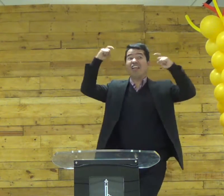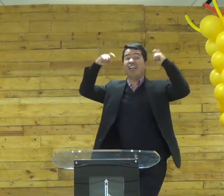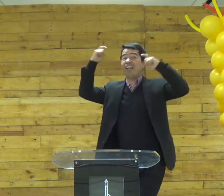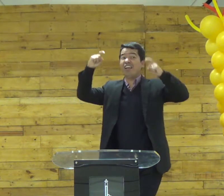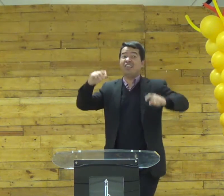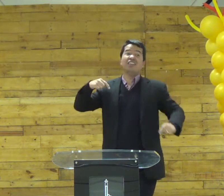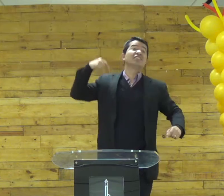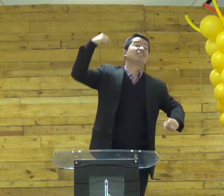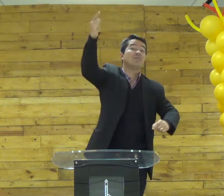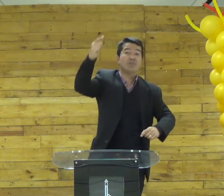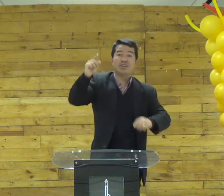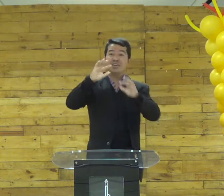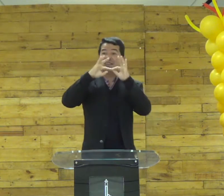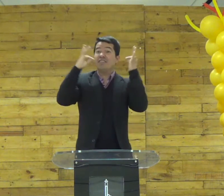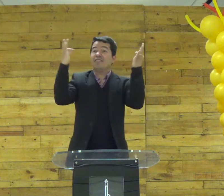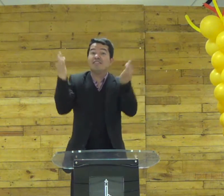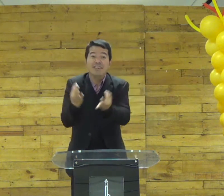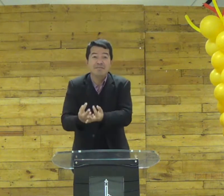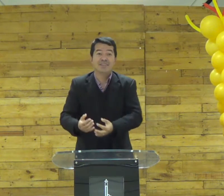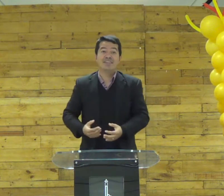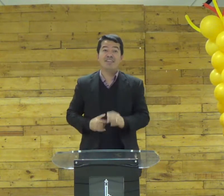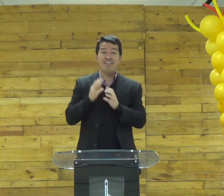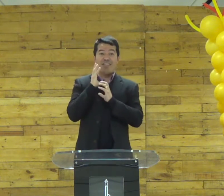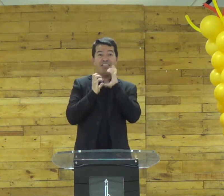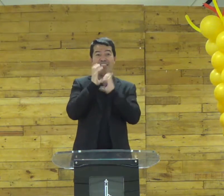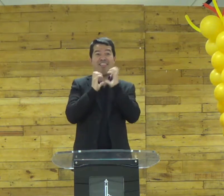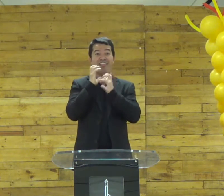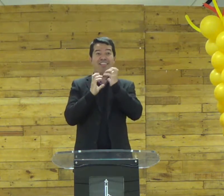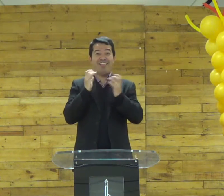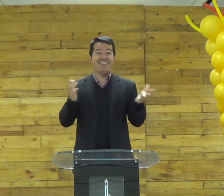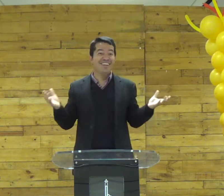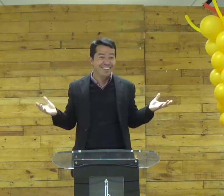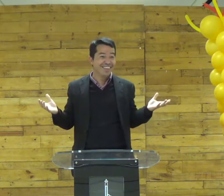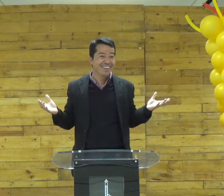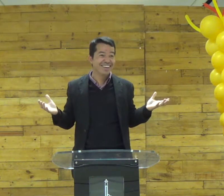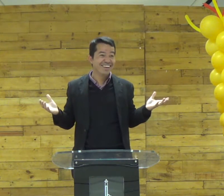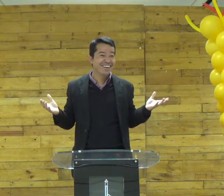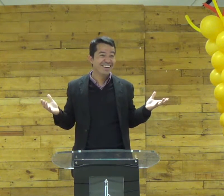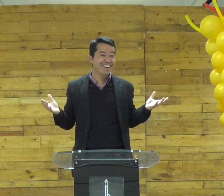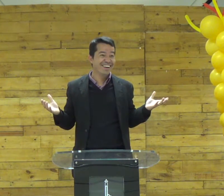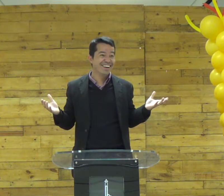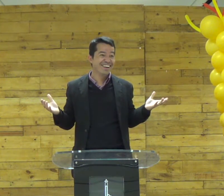você se preocupa tanto mas aí a sua família vai ter preocupação com isso depois